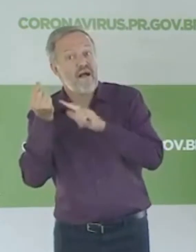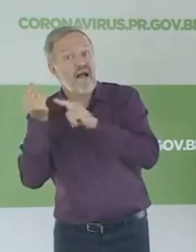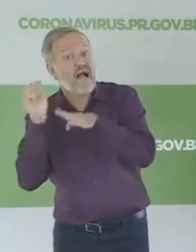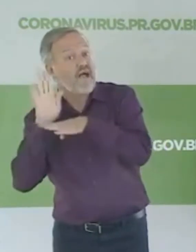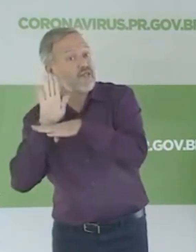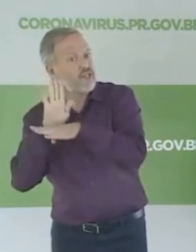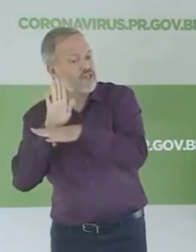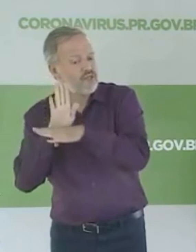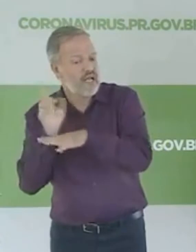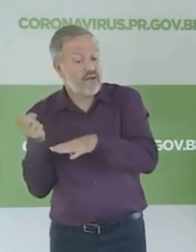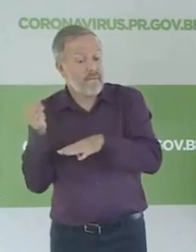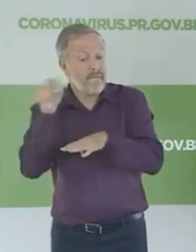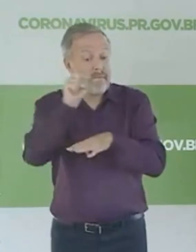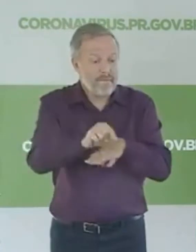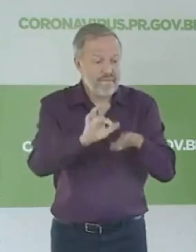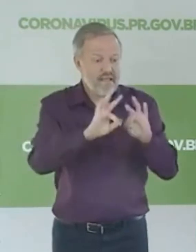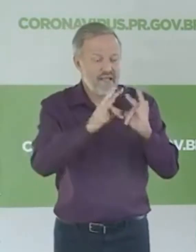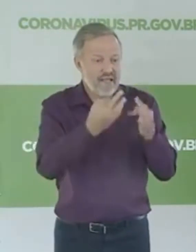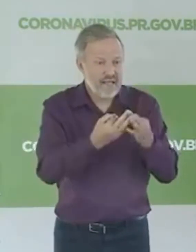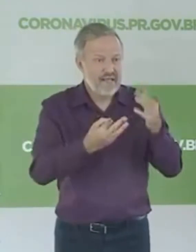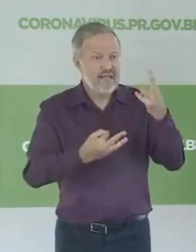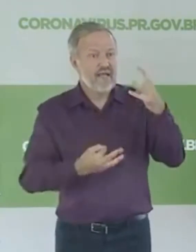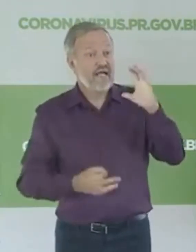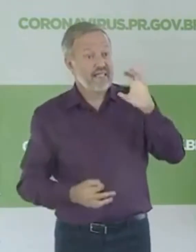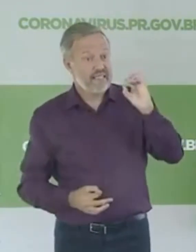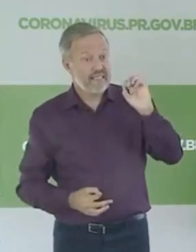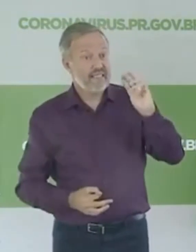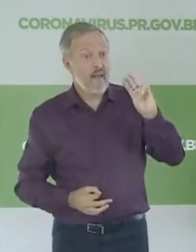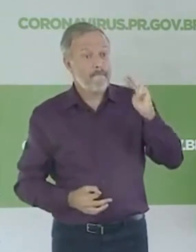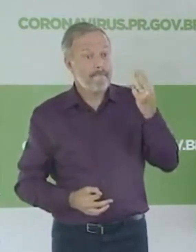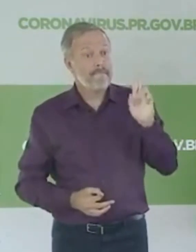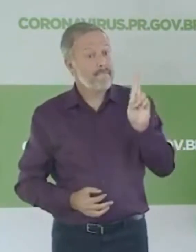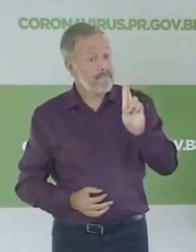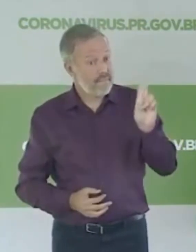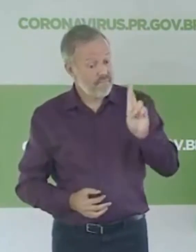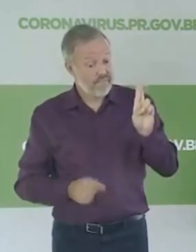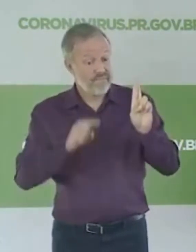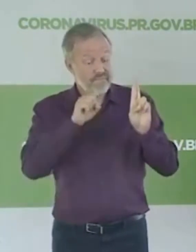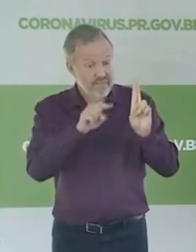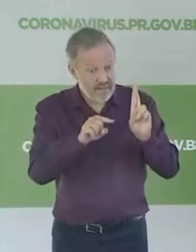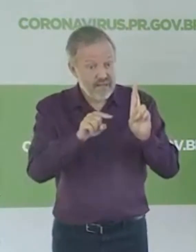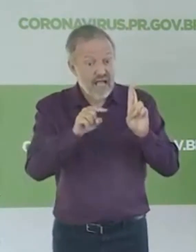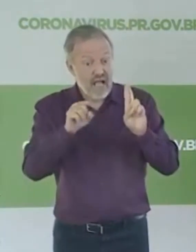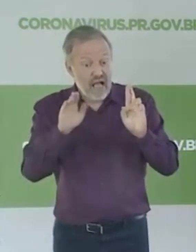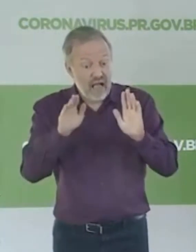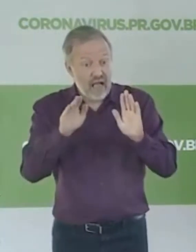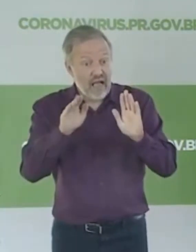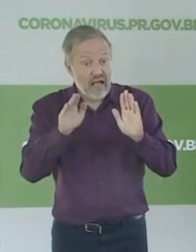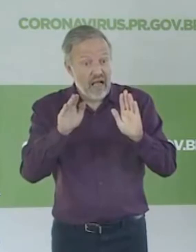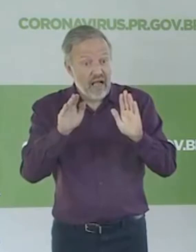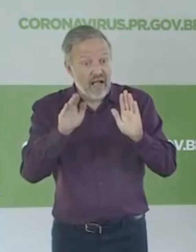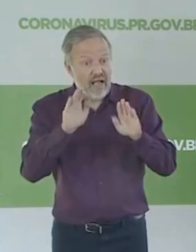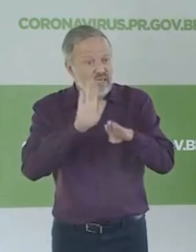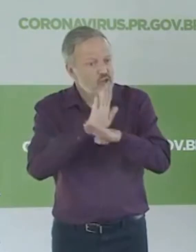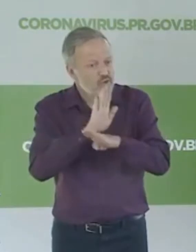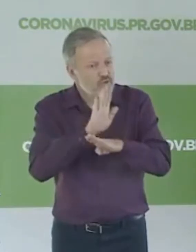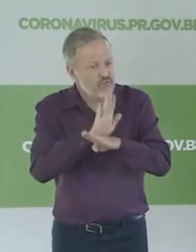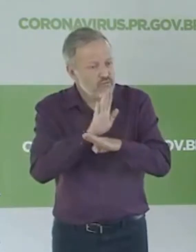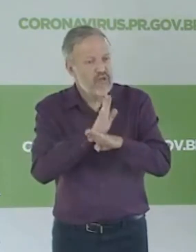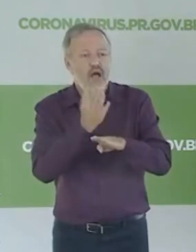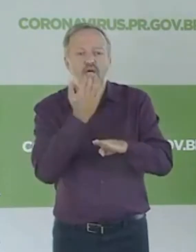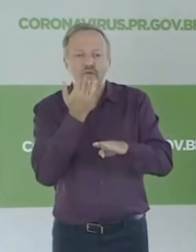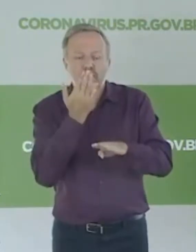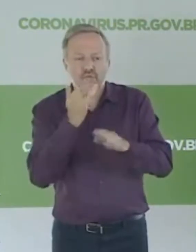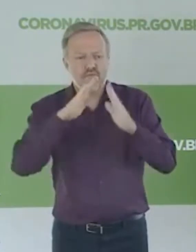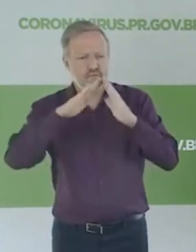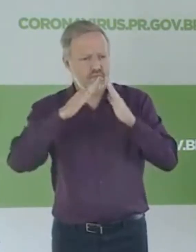parte desse dinheiro, governador, 300 milhões de reais, vai ser destinado a reforçar a questão da venda escolar. São muitas famílias que dependem, que têm a questão